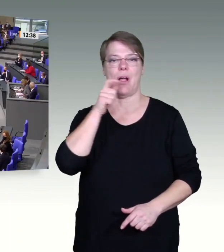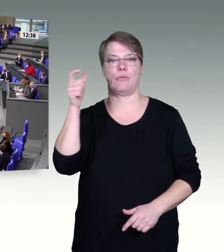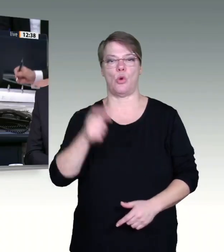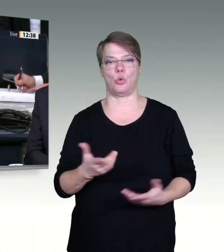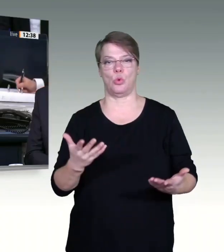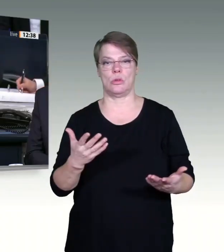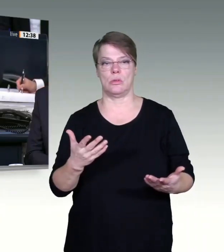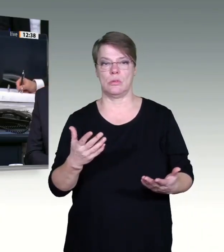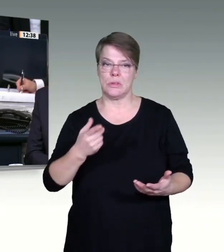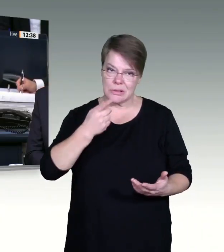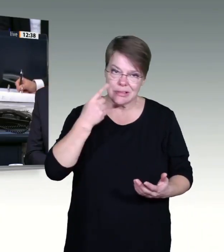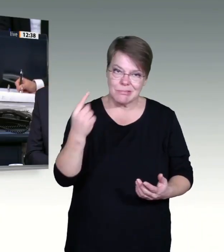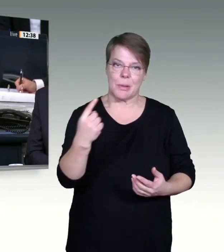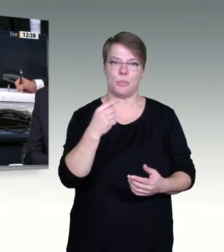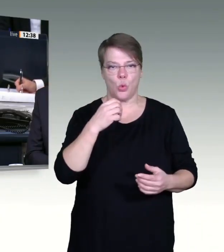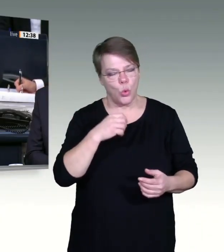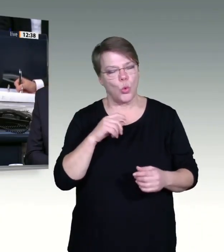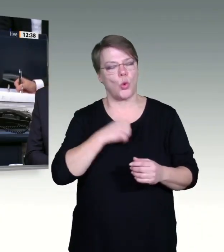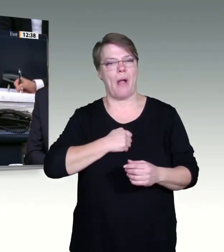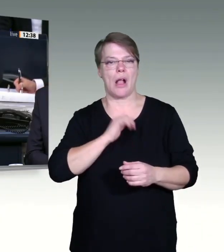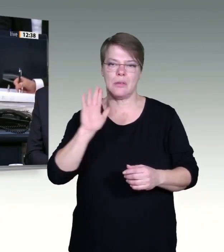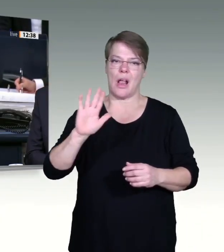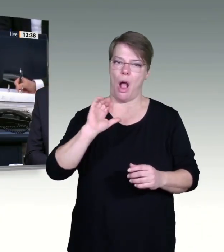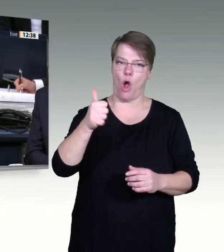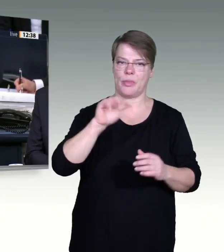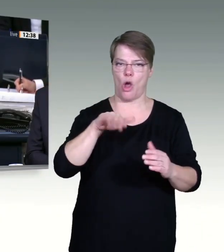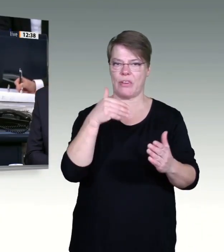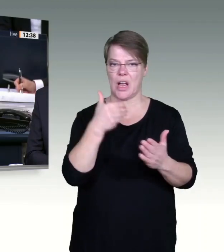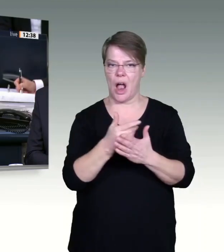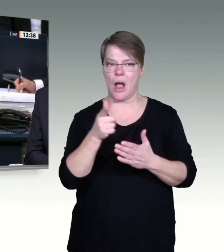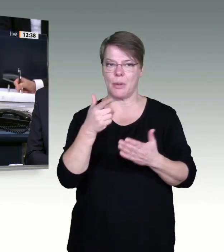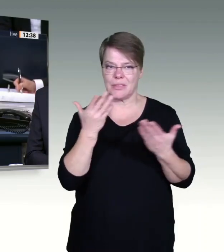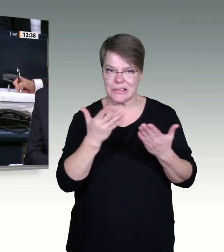Nächste Rednerin für die Fraktion Die Linke, Frau Susanne Fersche.